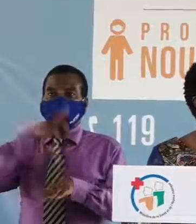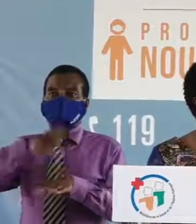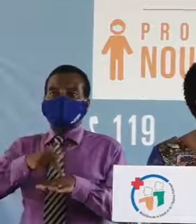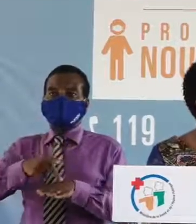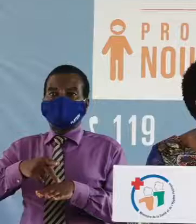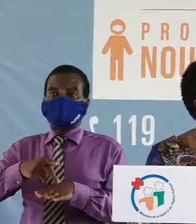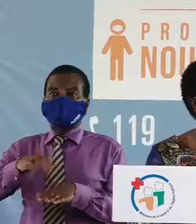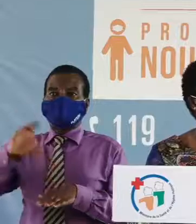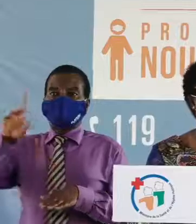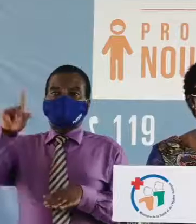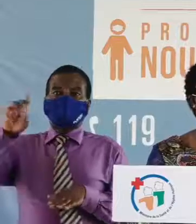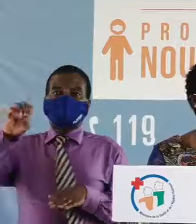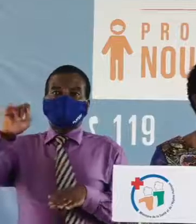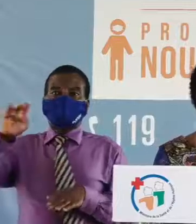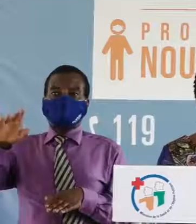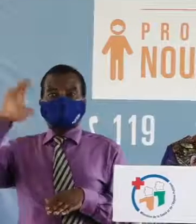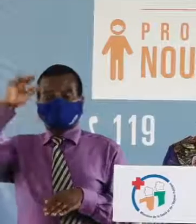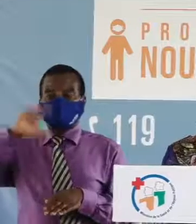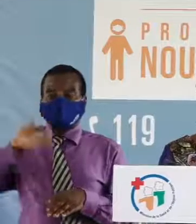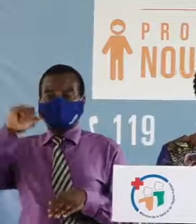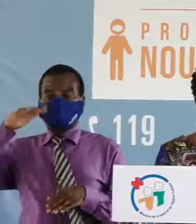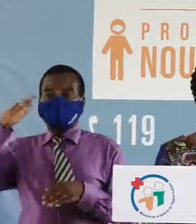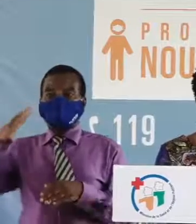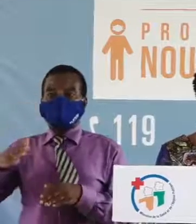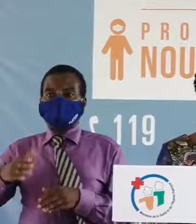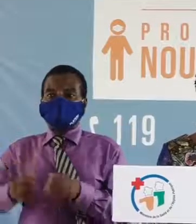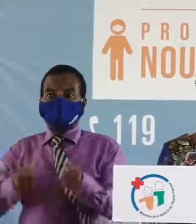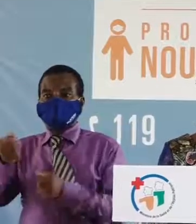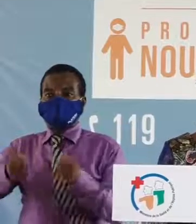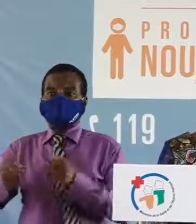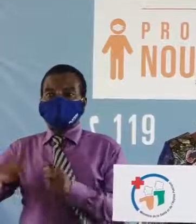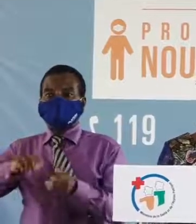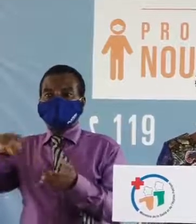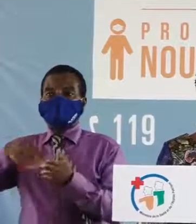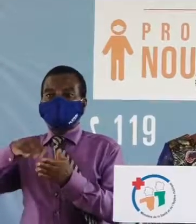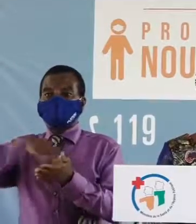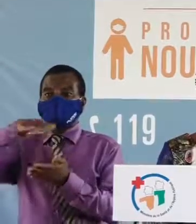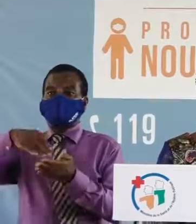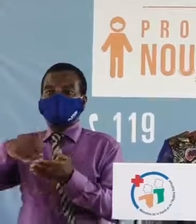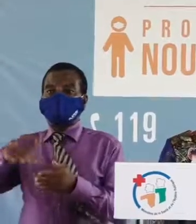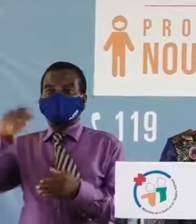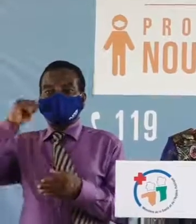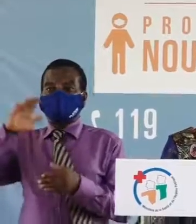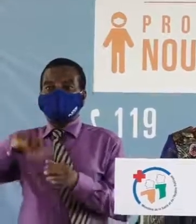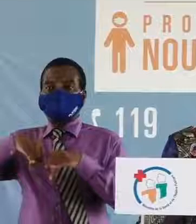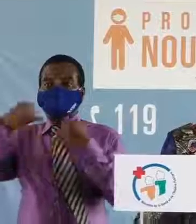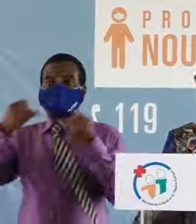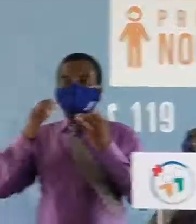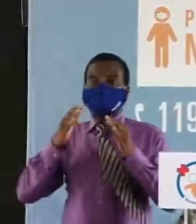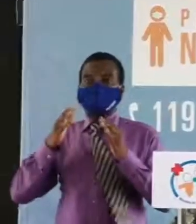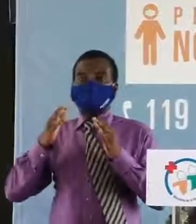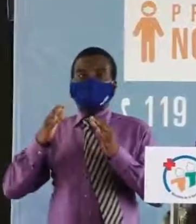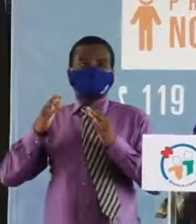Emagne-Bleu, mesdames et messieurs de l'administration centrale ici représentée, mesdames et messieurs de la presse.